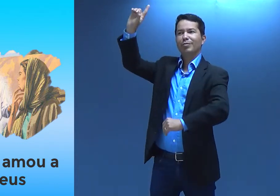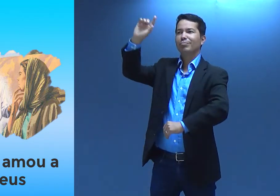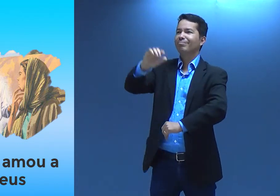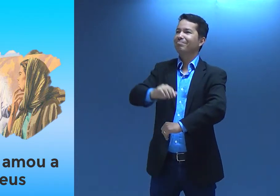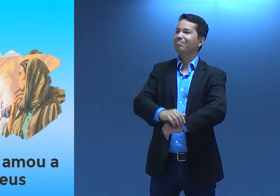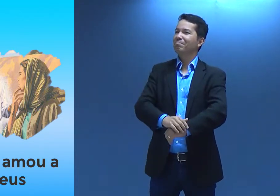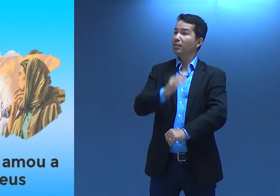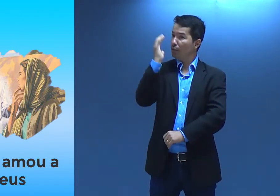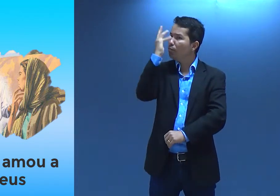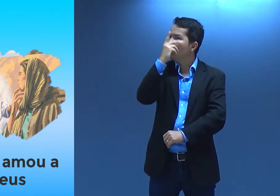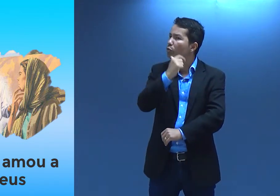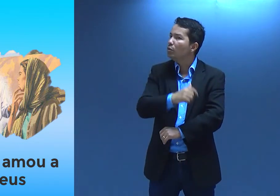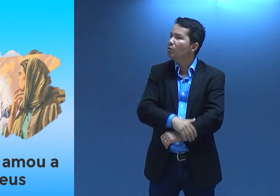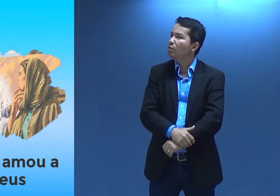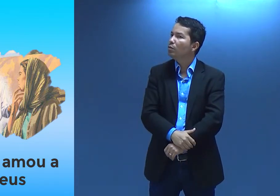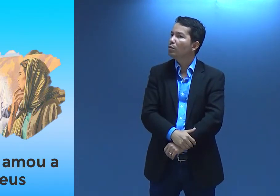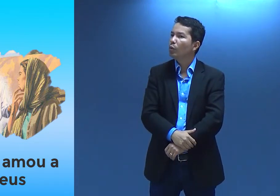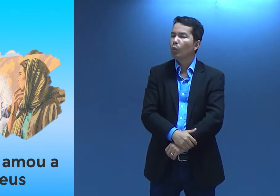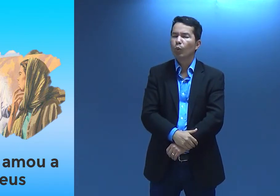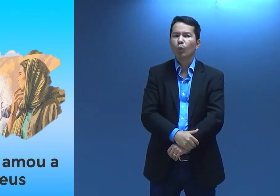Né? Isso é muito bonito.